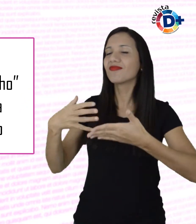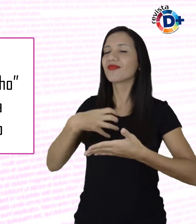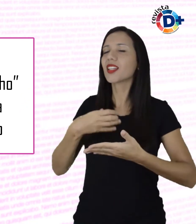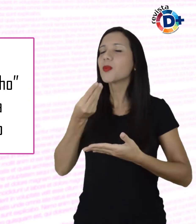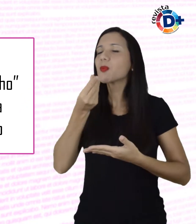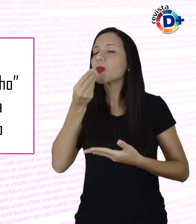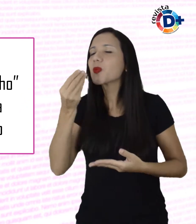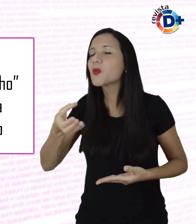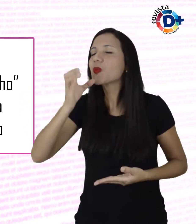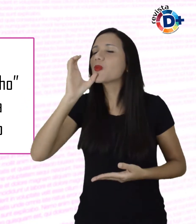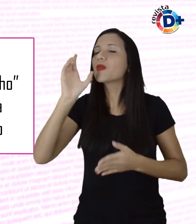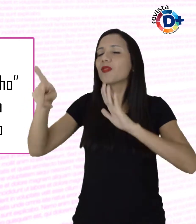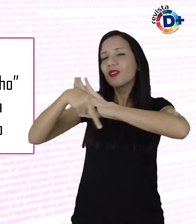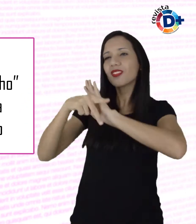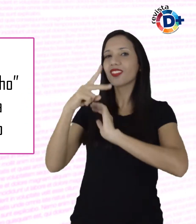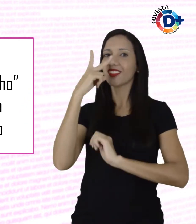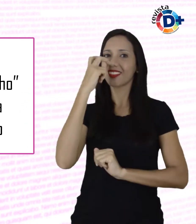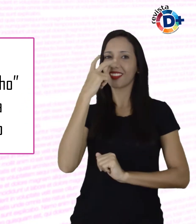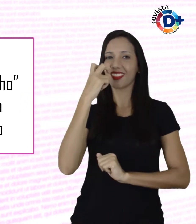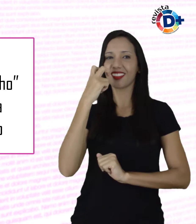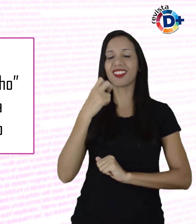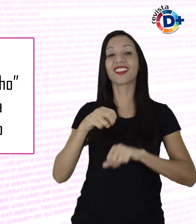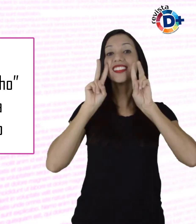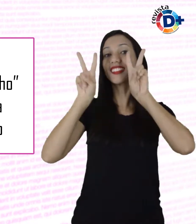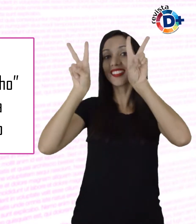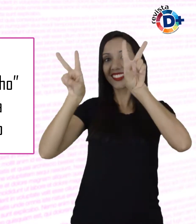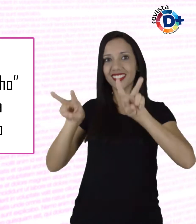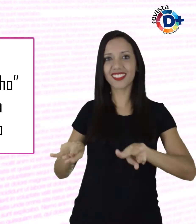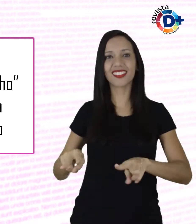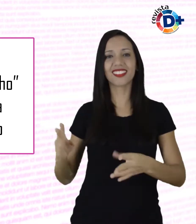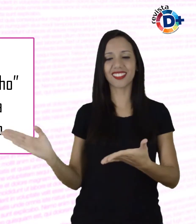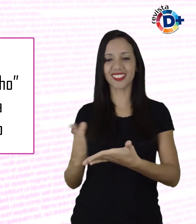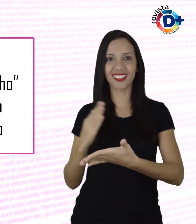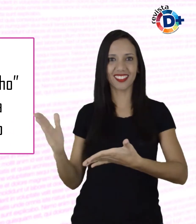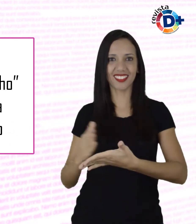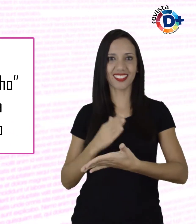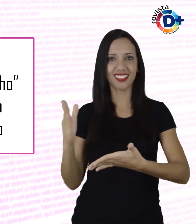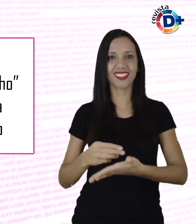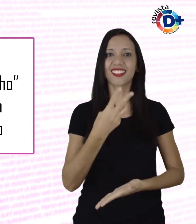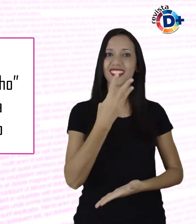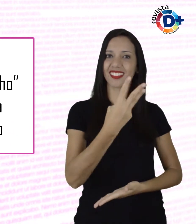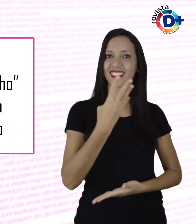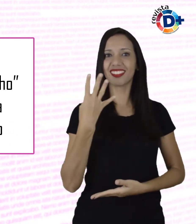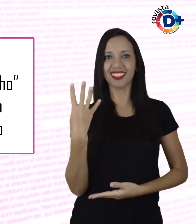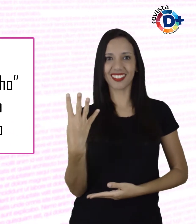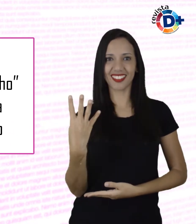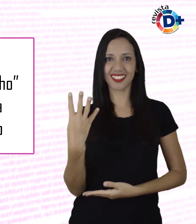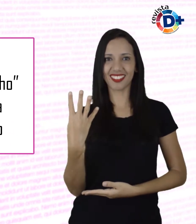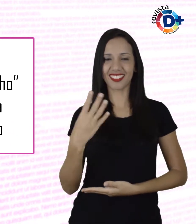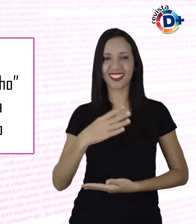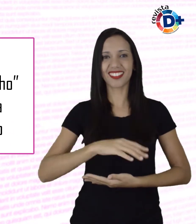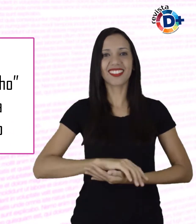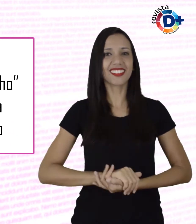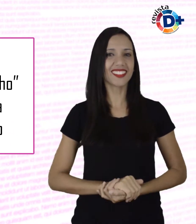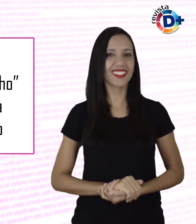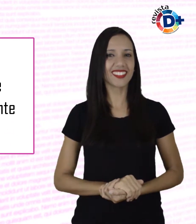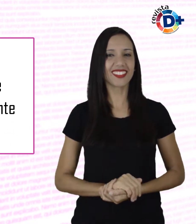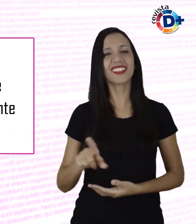cegos. Confira a partir da página 34. Fizemos uma importante